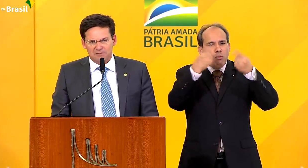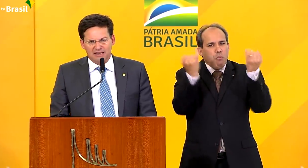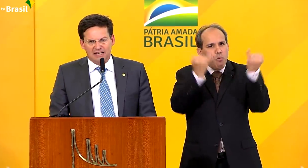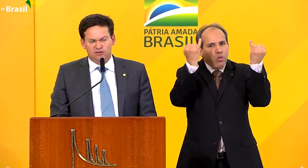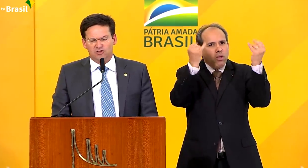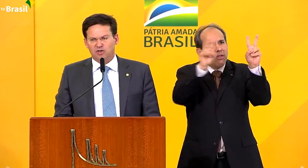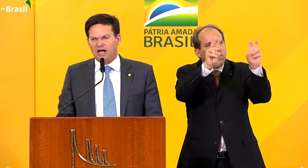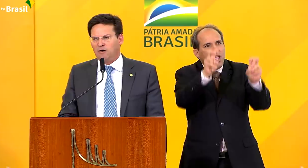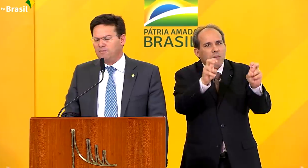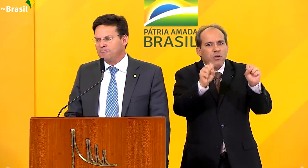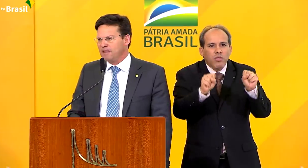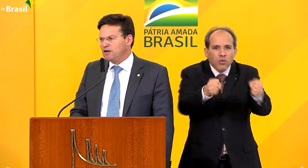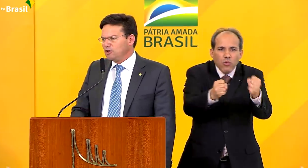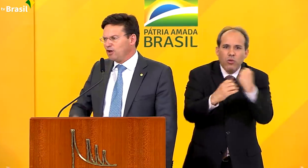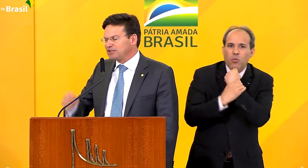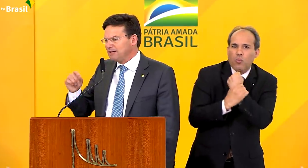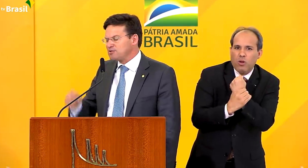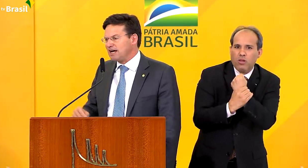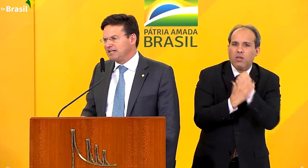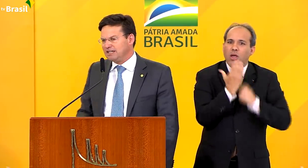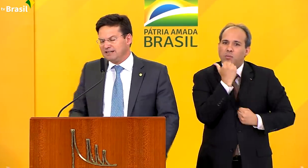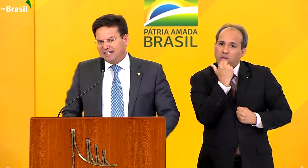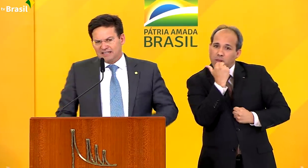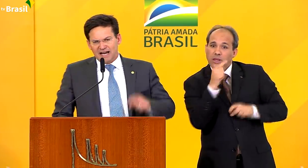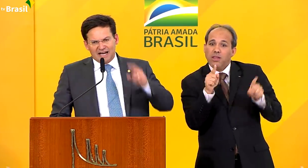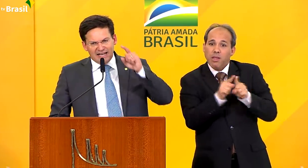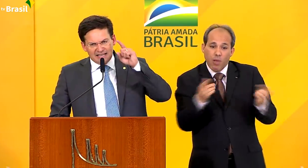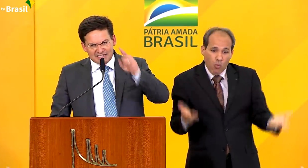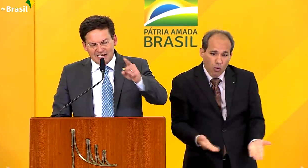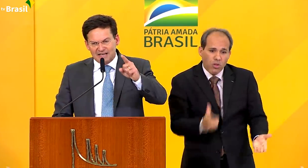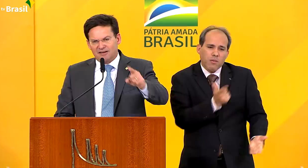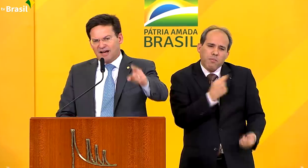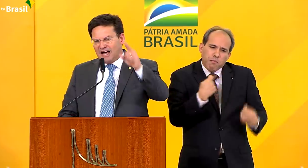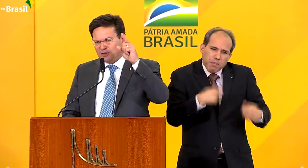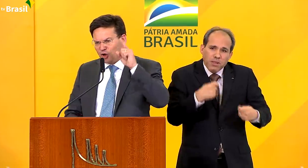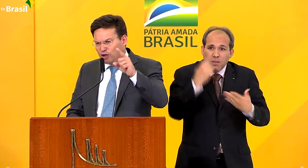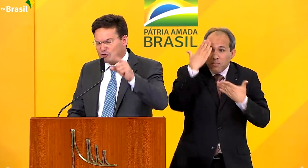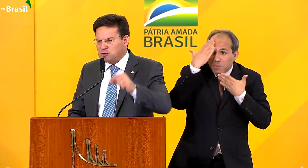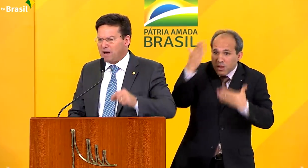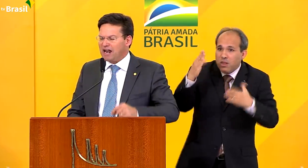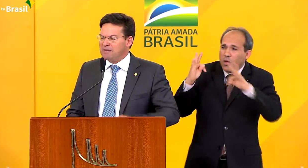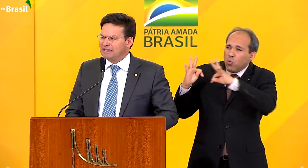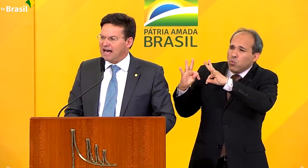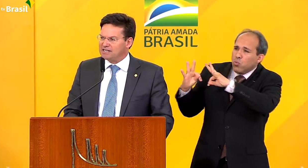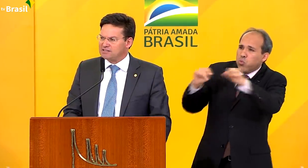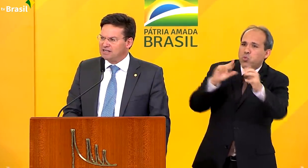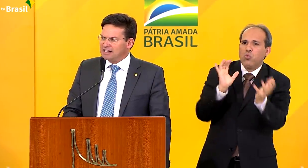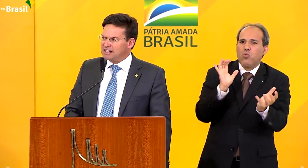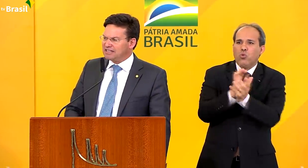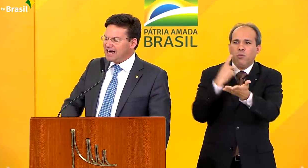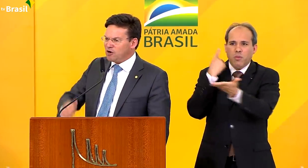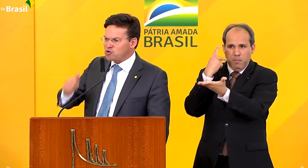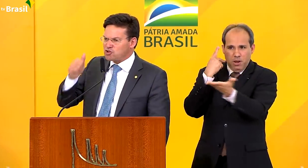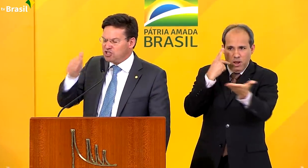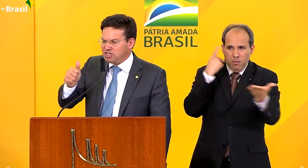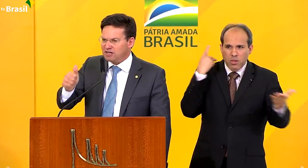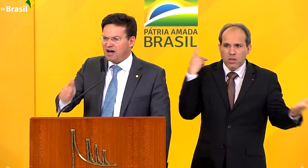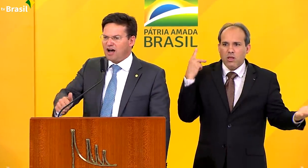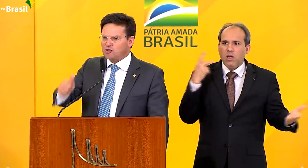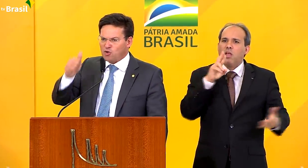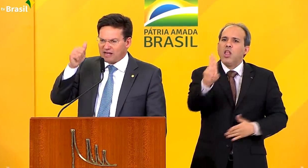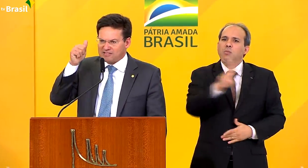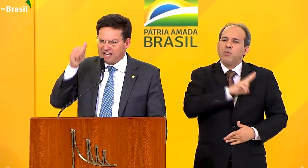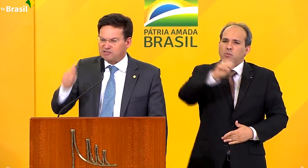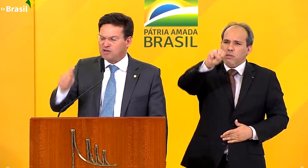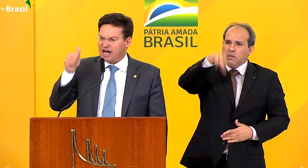da segurança alimentar e nutricional, nós temos aqui que agradecer a todos os parlamentares que deram sim